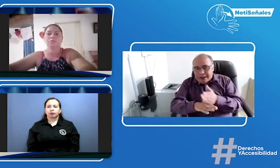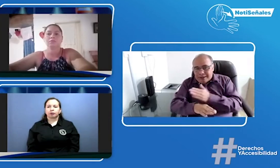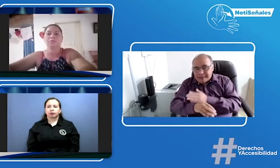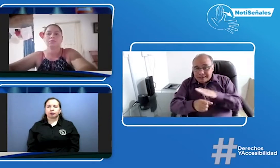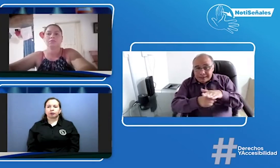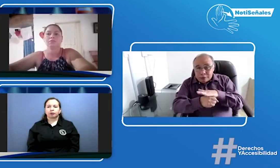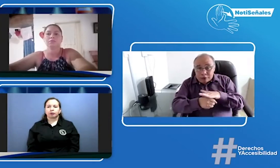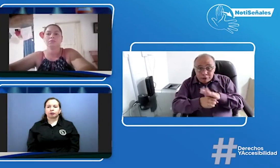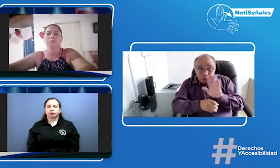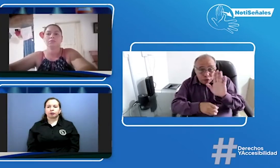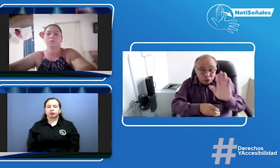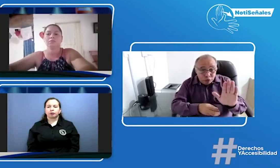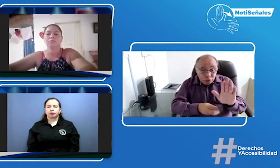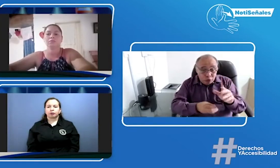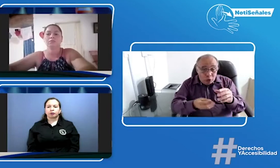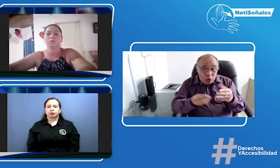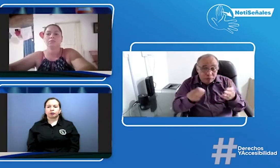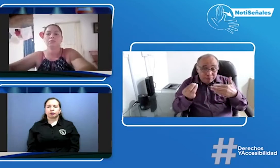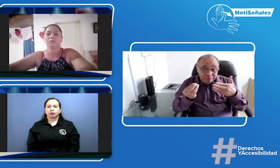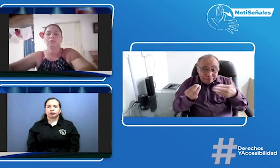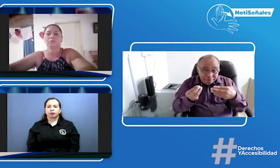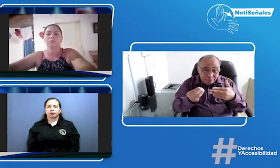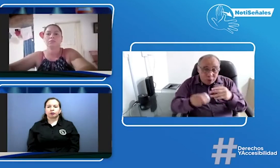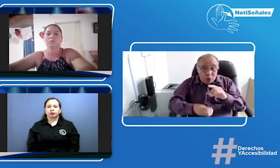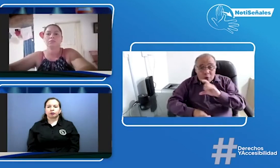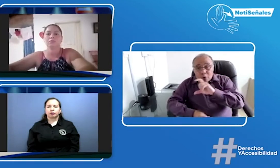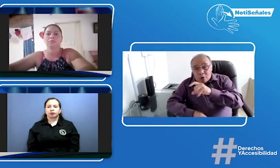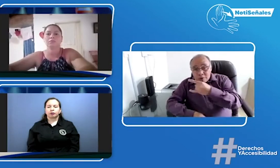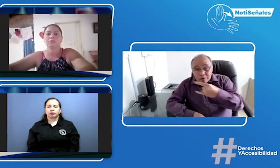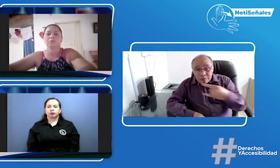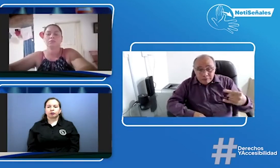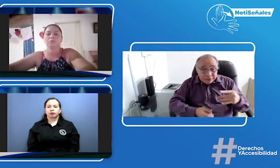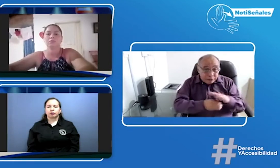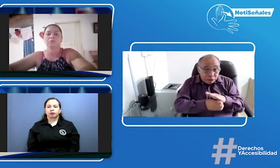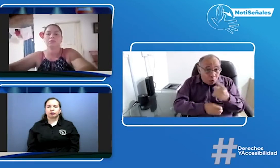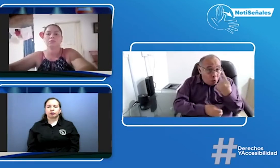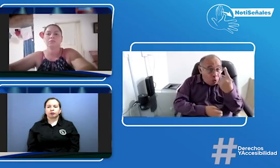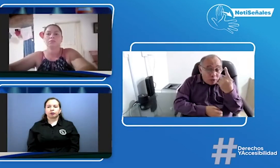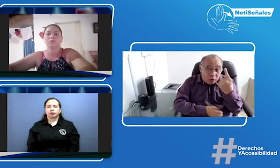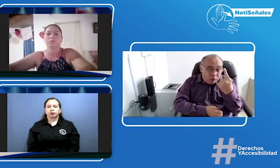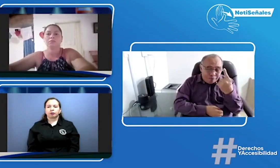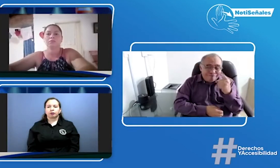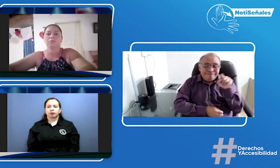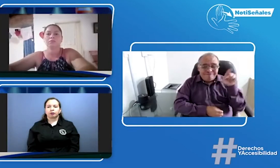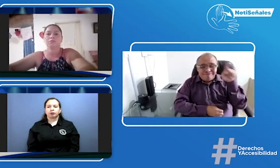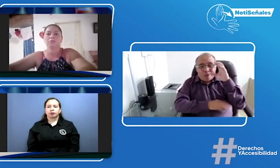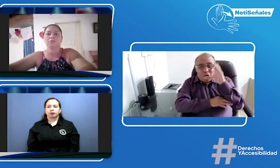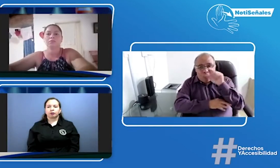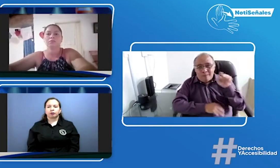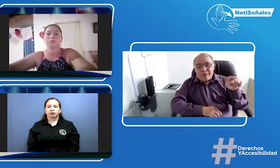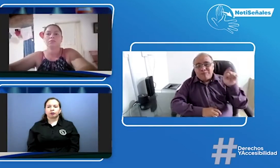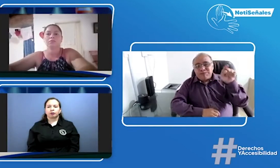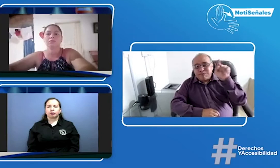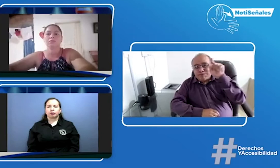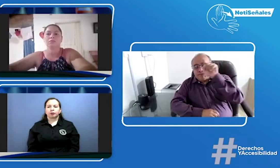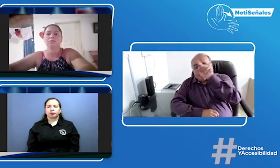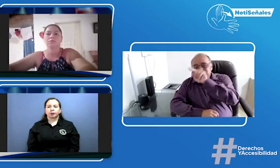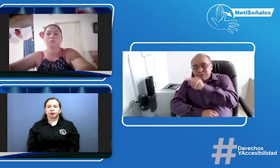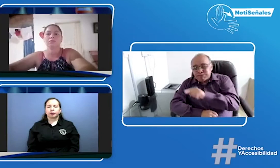apoyarlos y apoyarlas porque esa situación que usted nos comenta de la jagua de codasi no es única nosotros